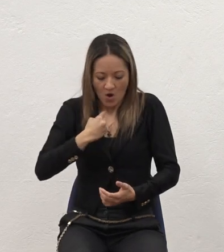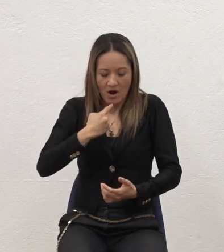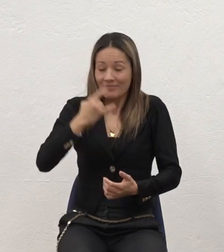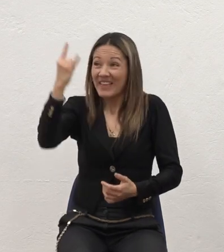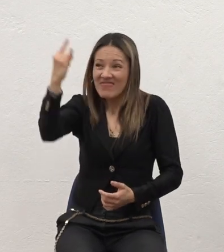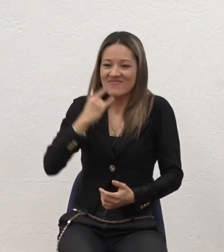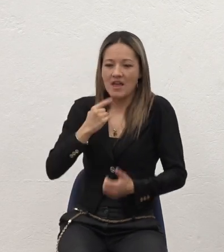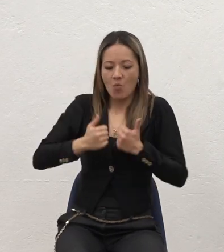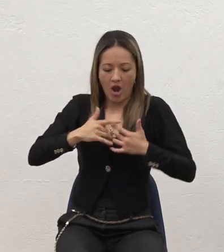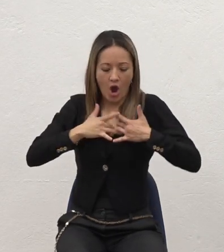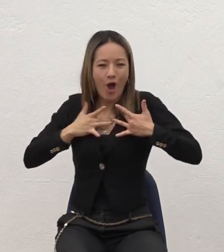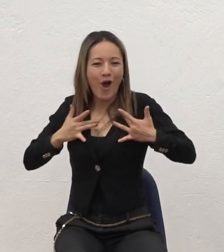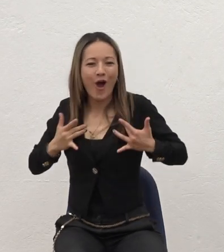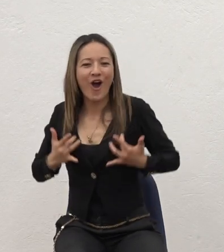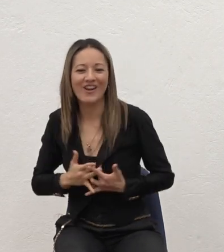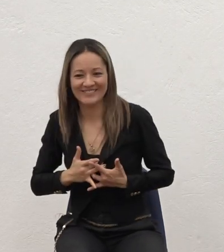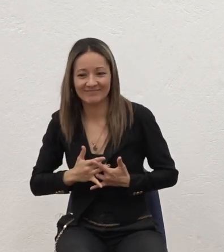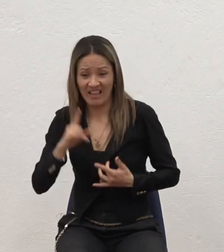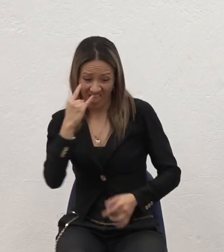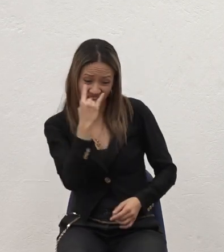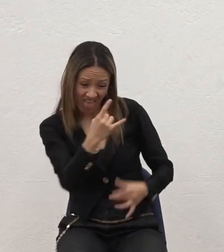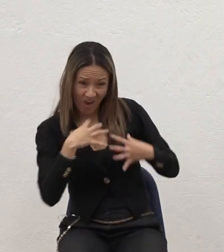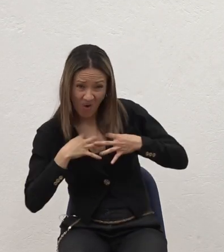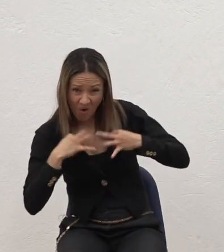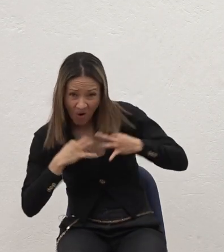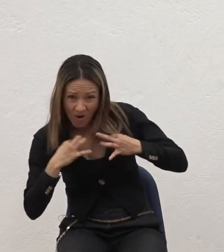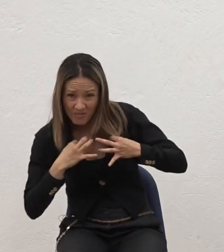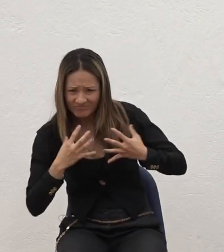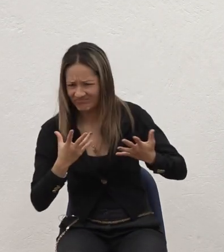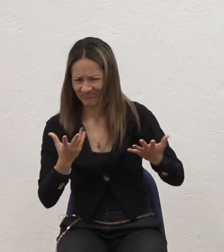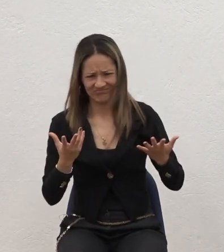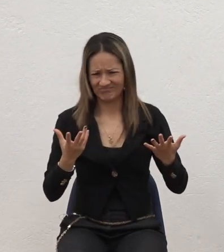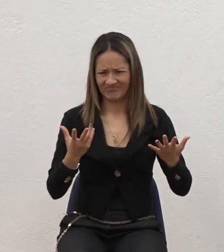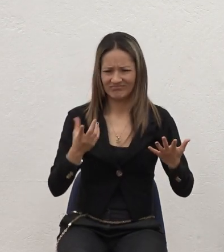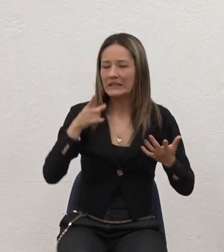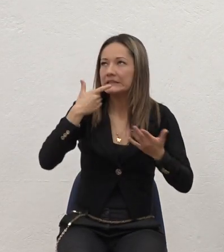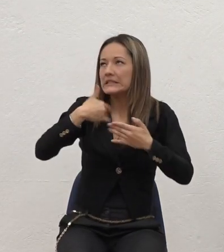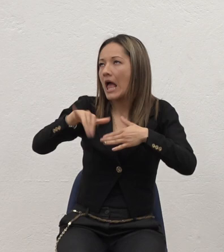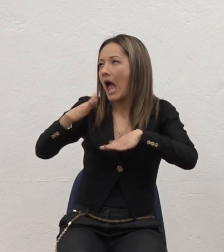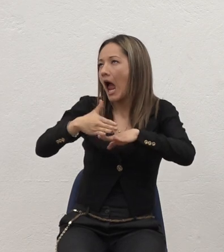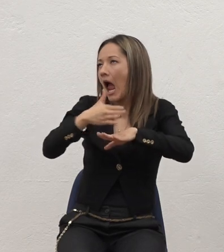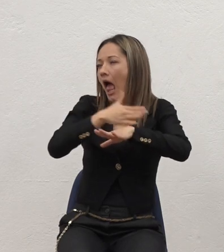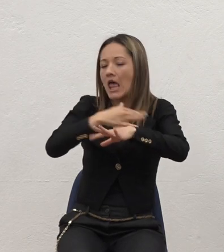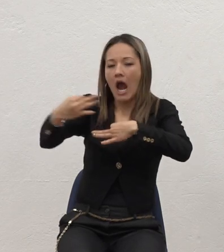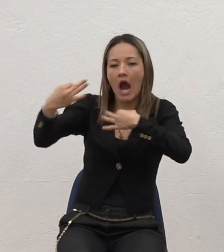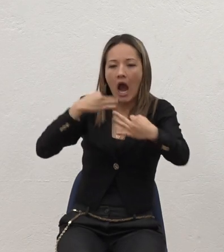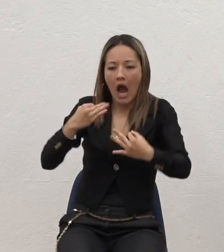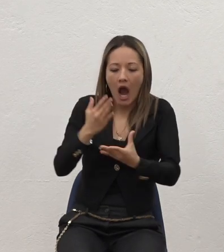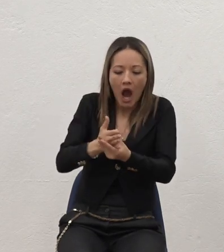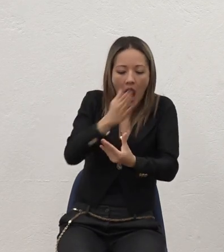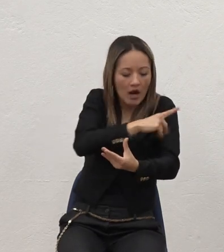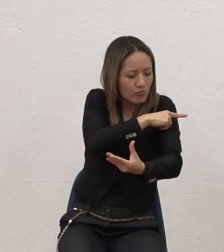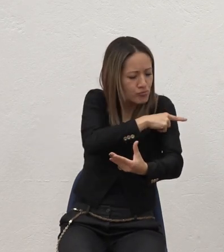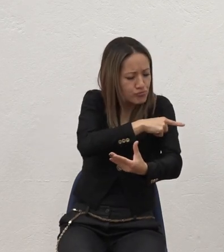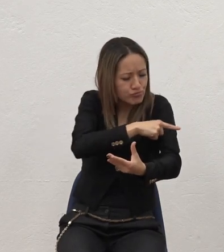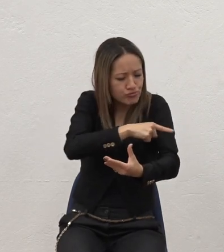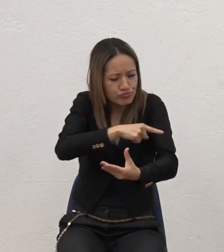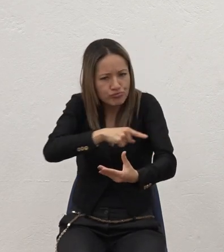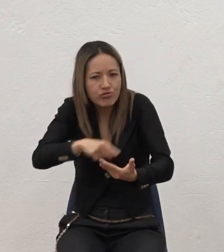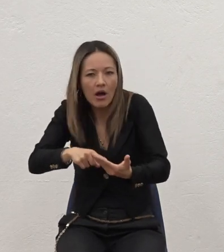interesa Su ropa No le interesa Lo que usted trae Y no lo ha explicado Desde el antiguo testamento Porque no es del nuevo Porque no es